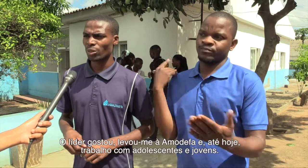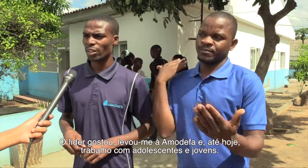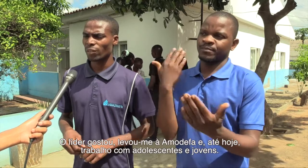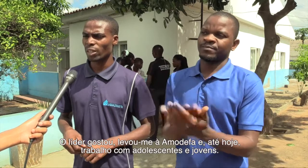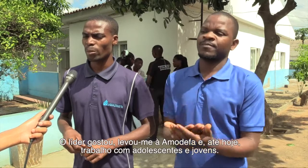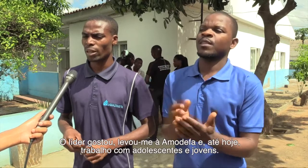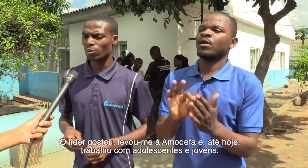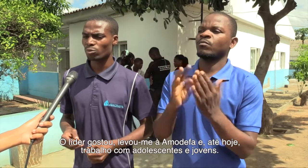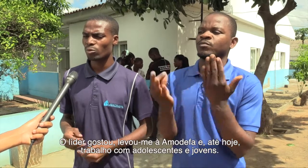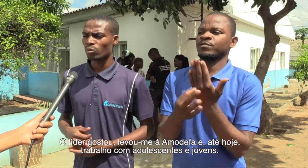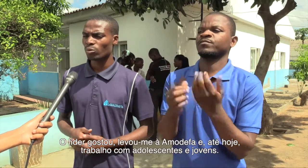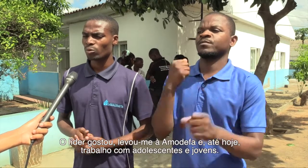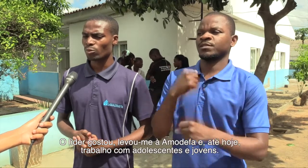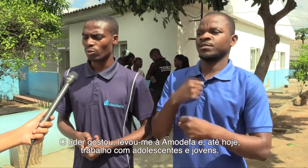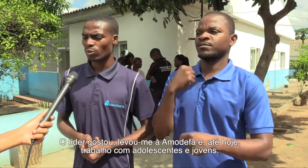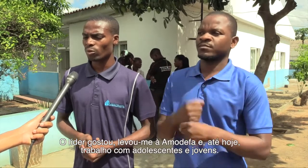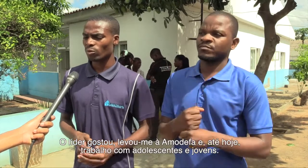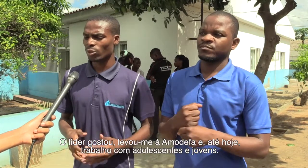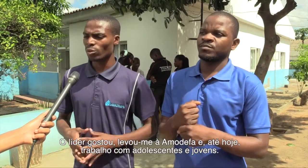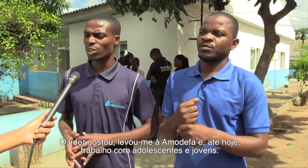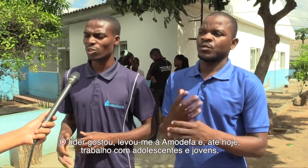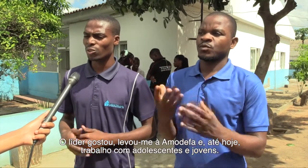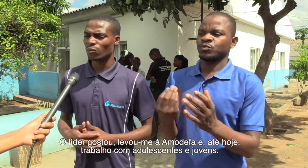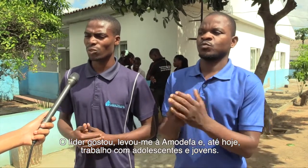Modefa trabalhando com os adolescentes jovens.